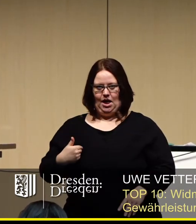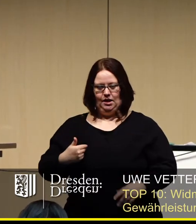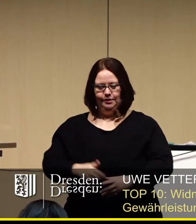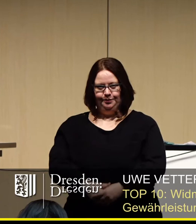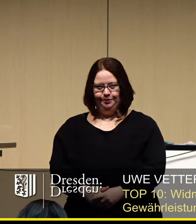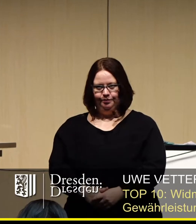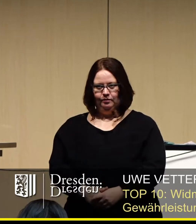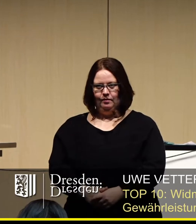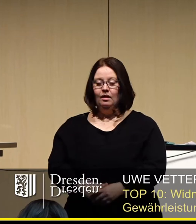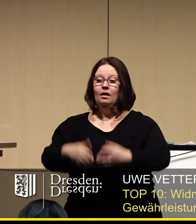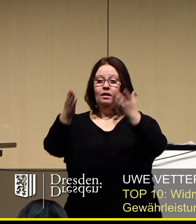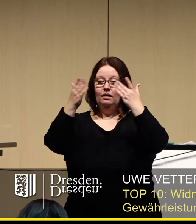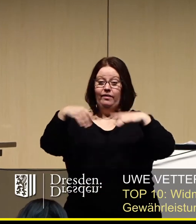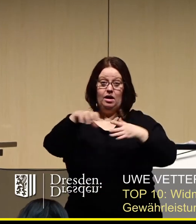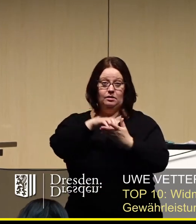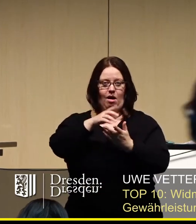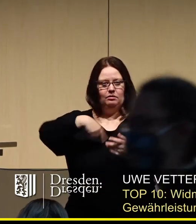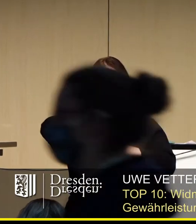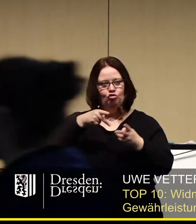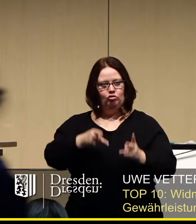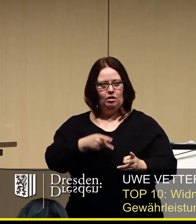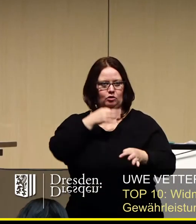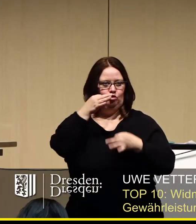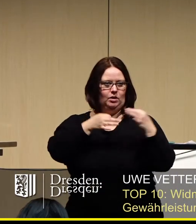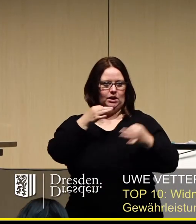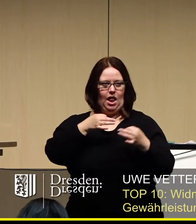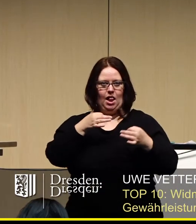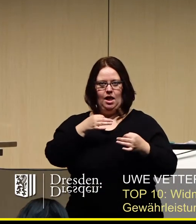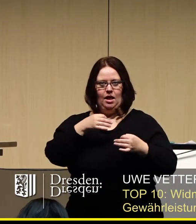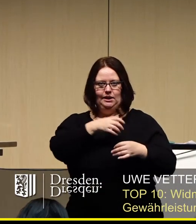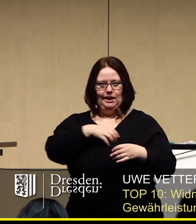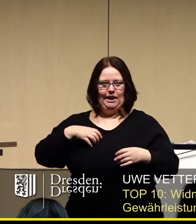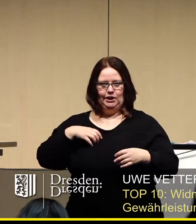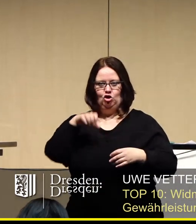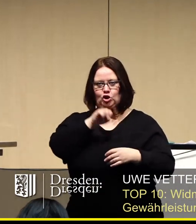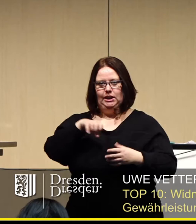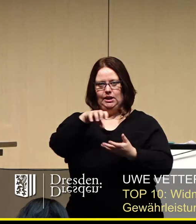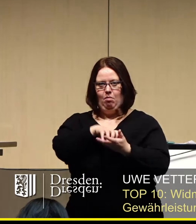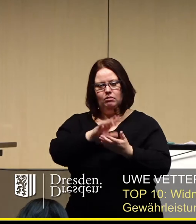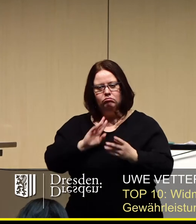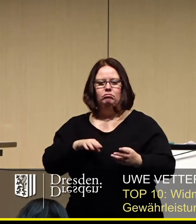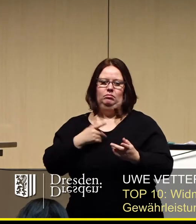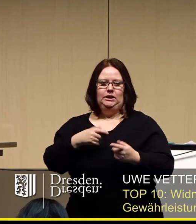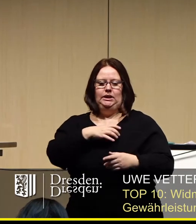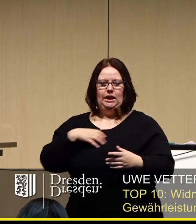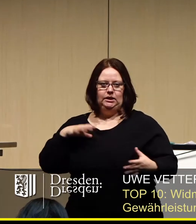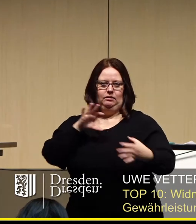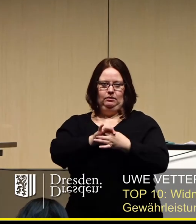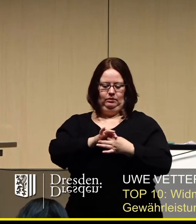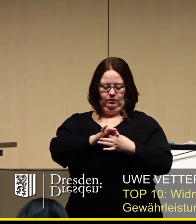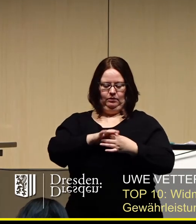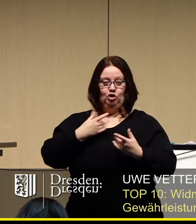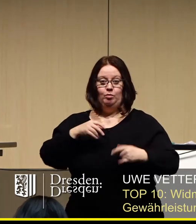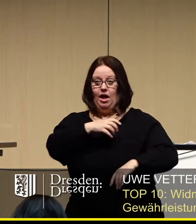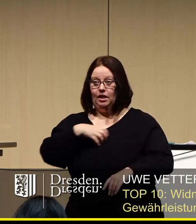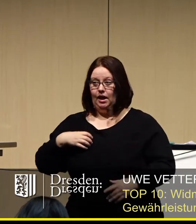Die Weihnachtsmärkte unserer Stadt, insbesondere der Dresdner Striezelmarkt, gehören zu Dresden und sind nicht nur bei den